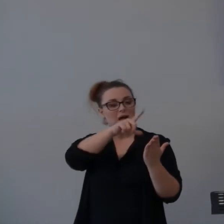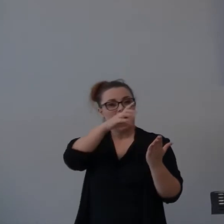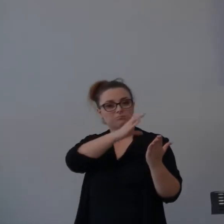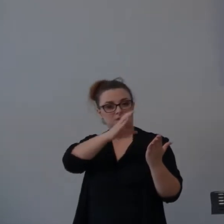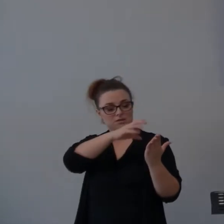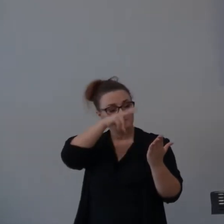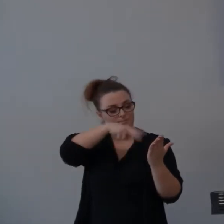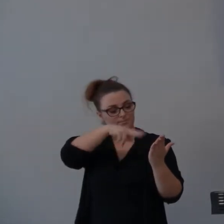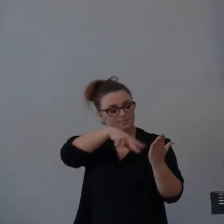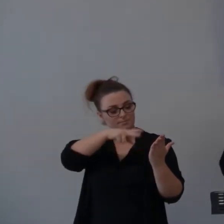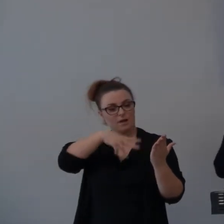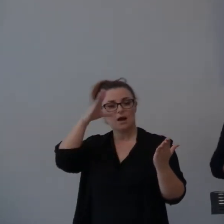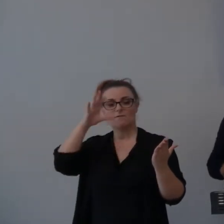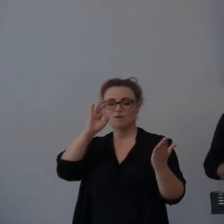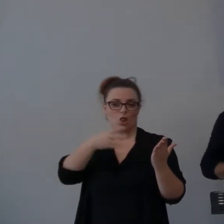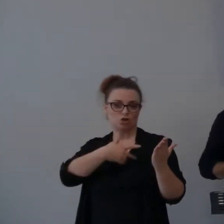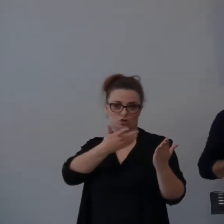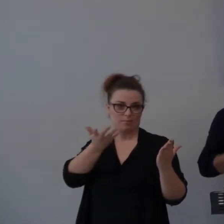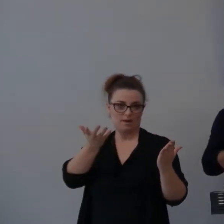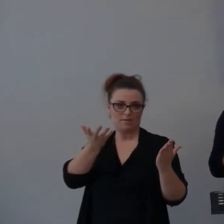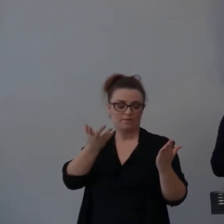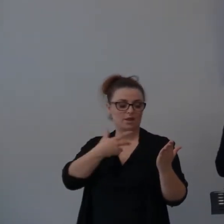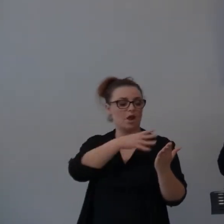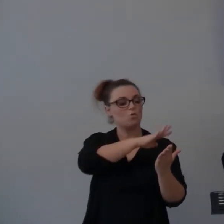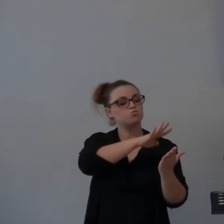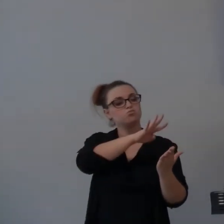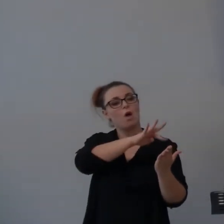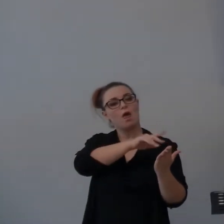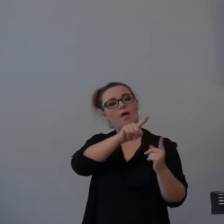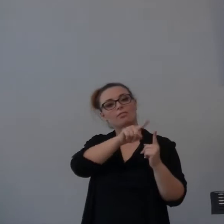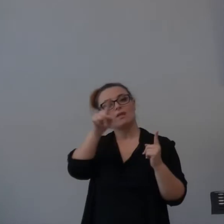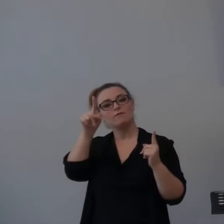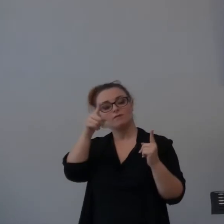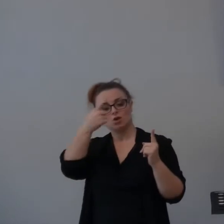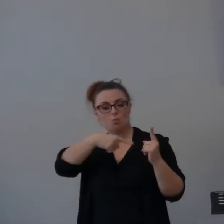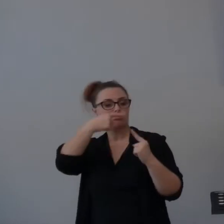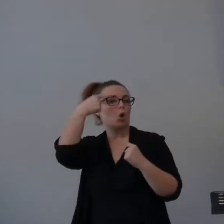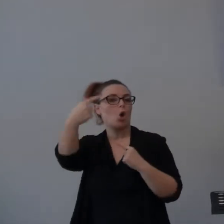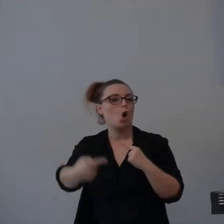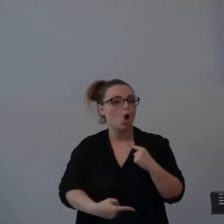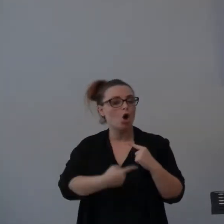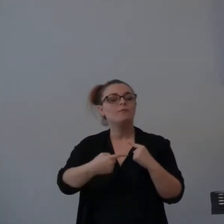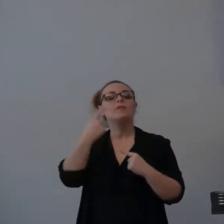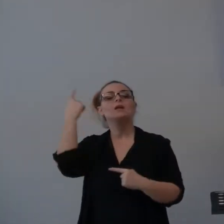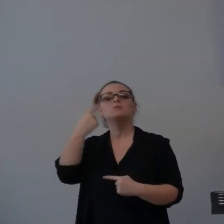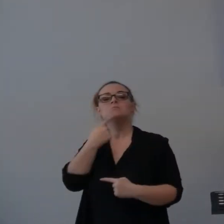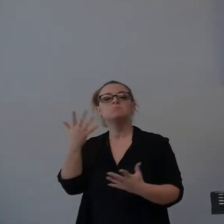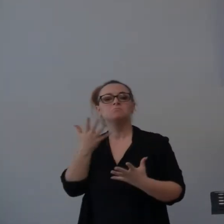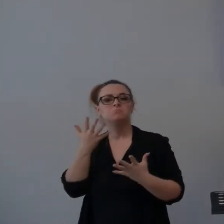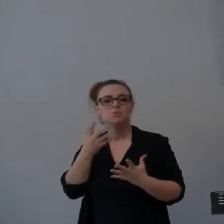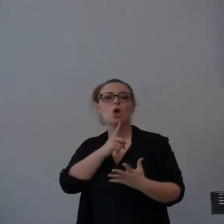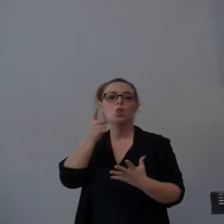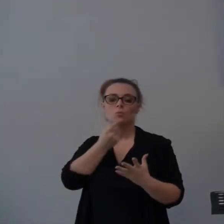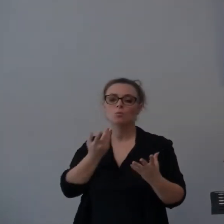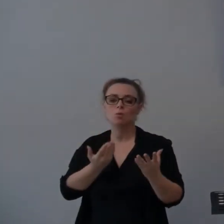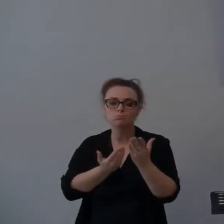dal capitolo 40 soprattutto, il Signore ricorda anche che lui è colui che ha creato gli uomini,